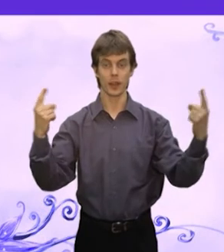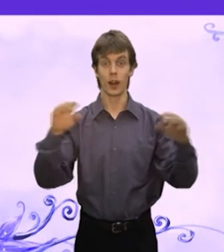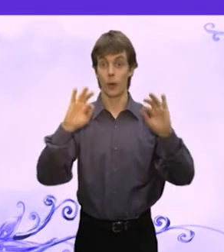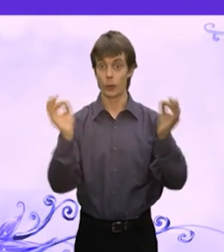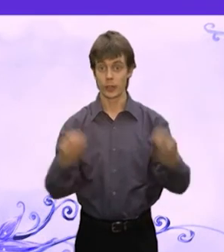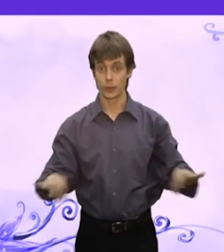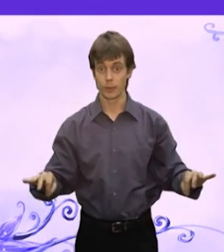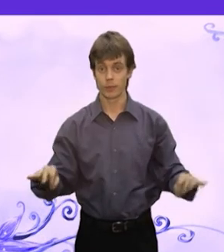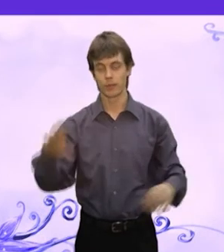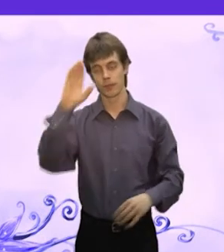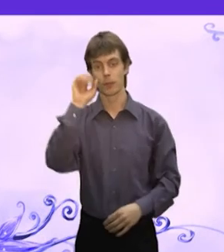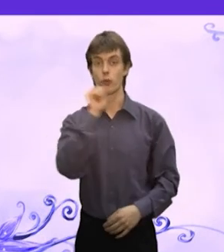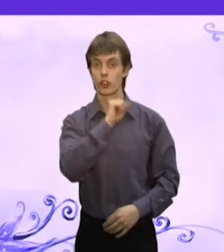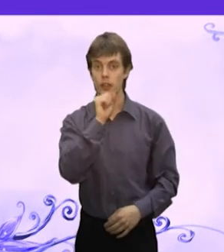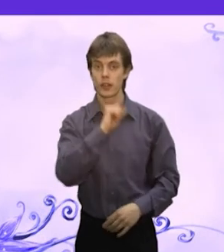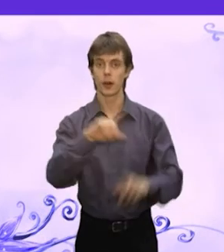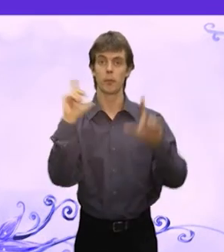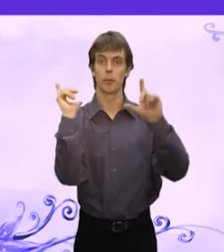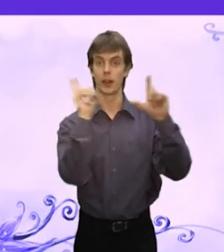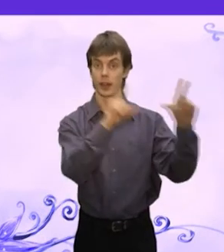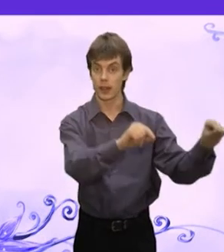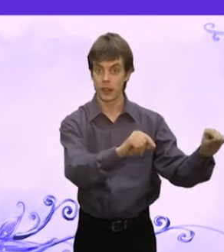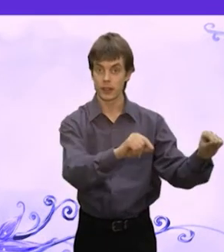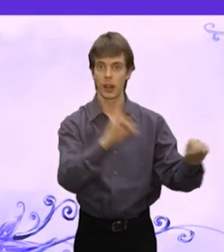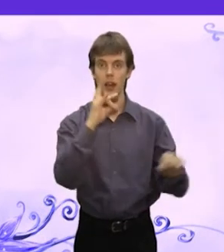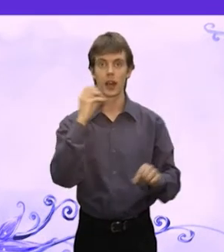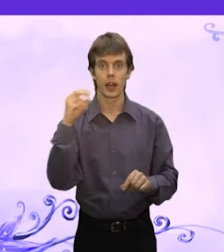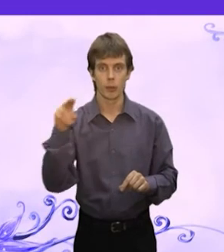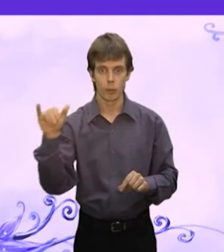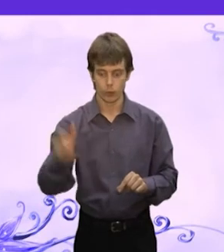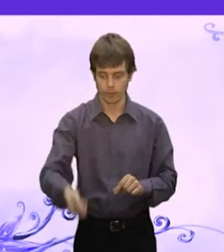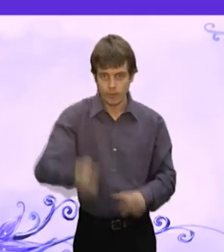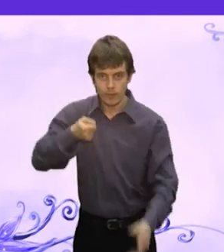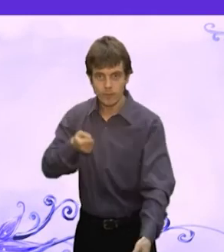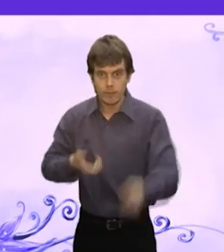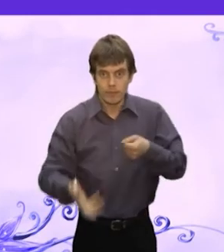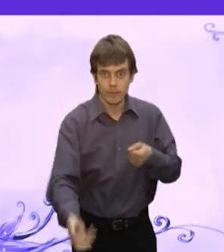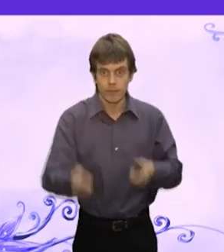Осенью мужик приехал копать репу